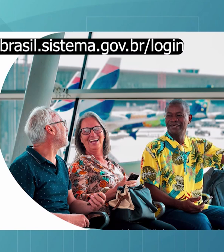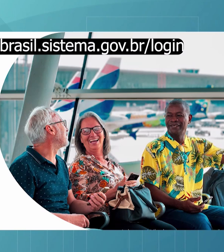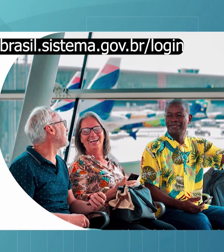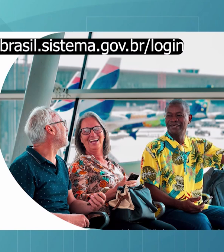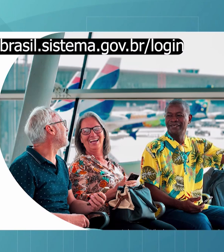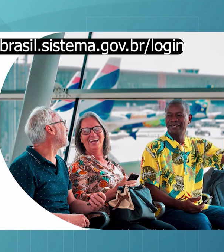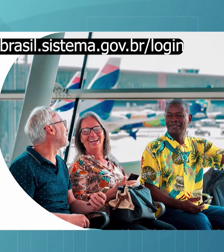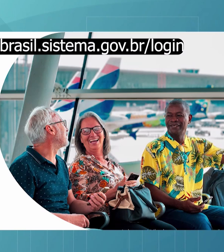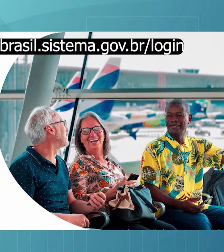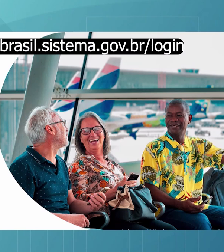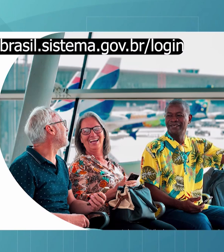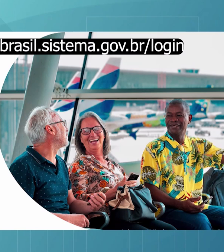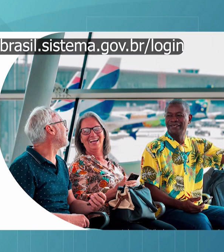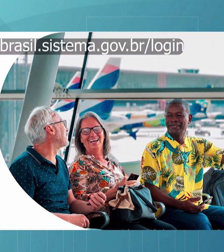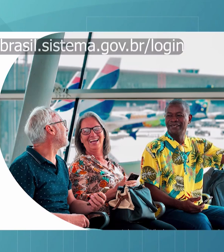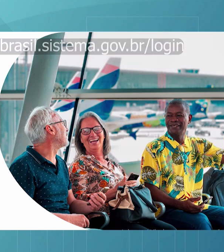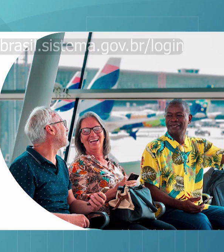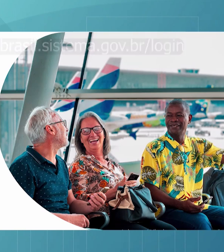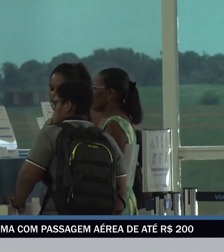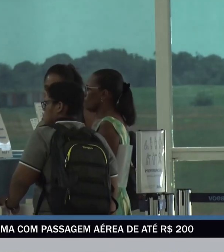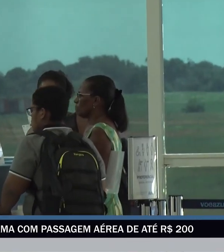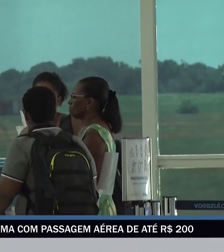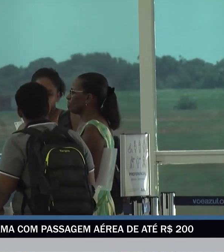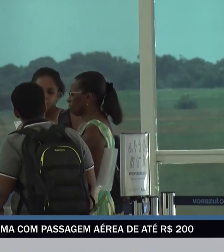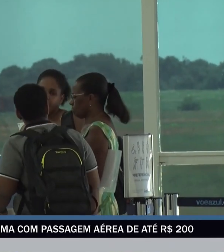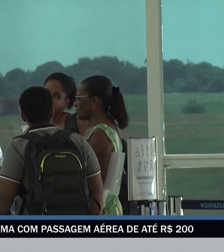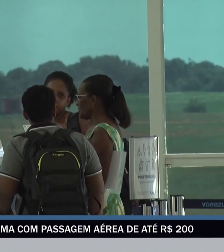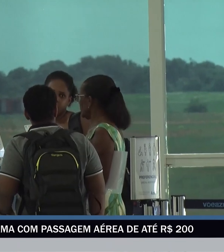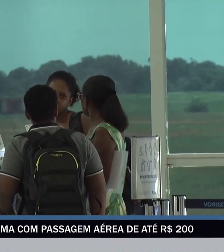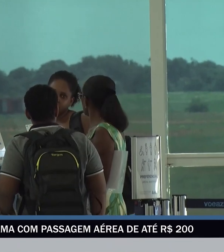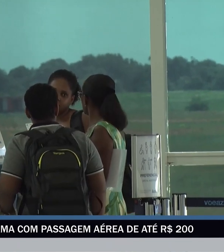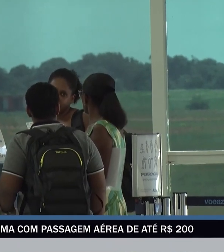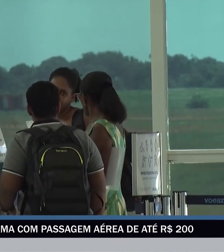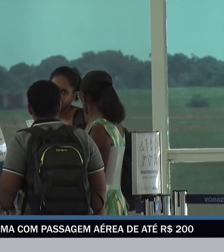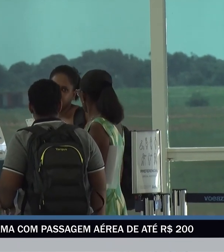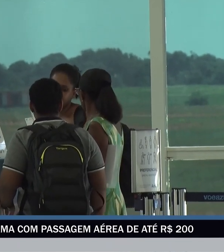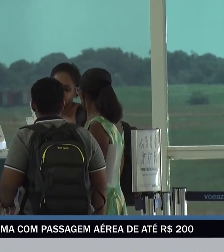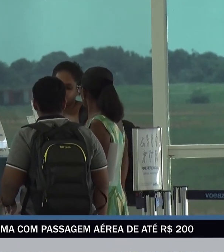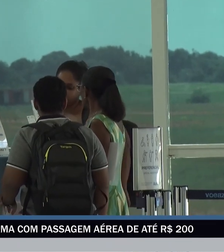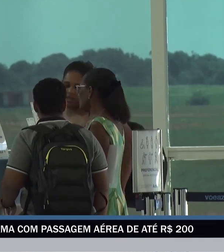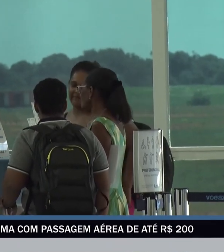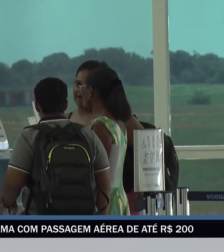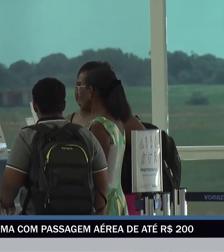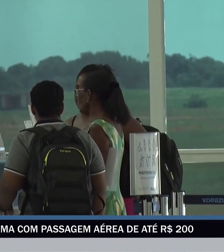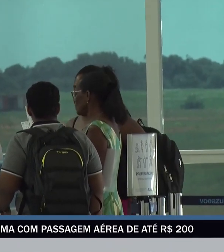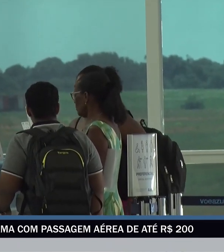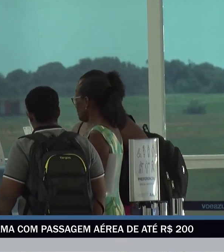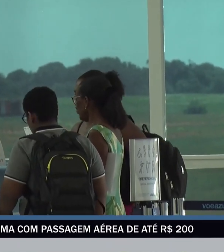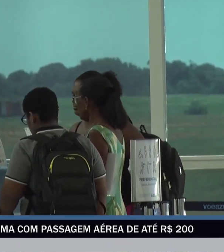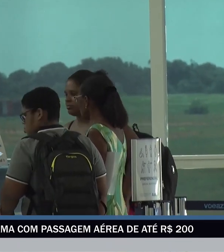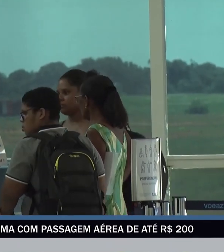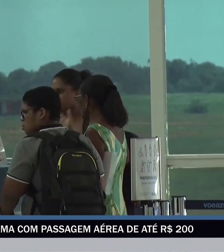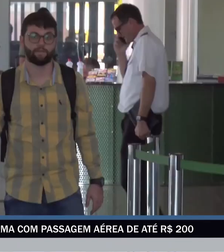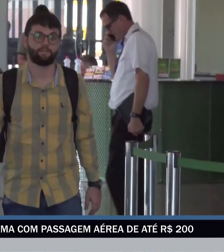.br e ter a conta nível prata ou ouro. Outro requisito é não ter comprado qualquer passagem aérea nos